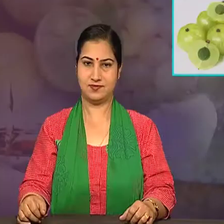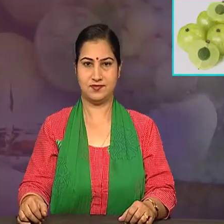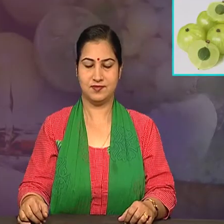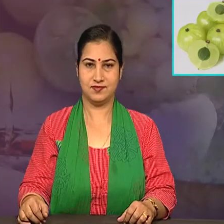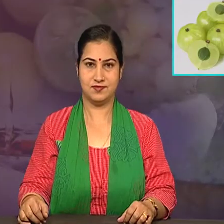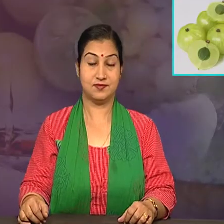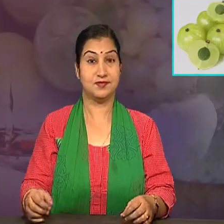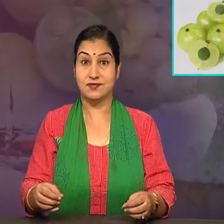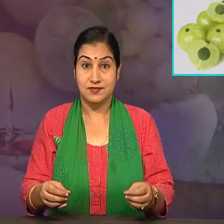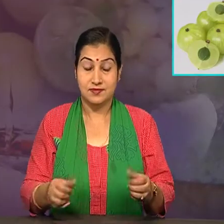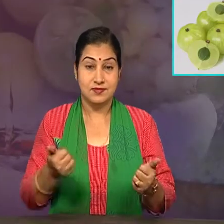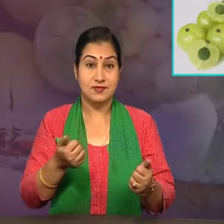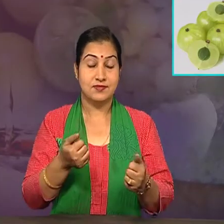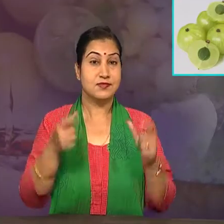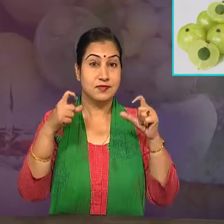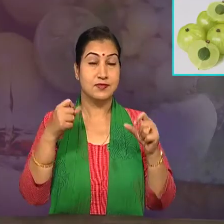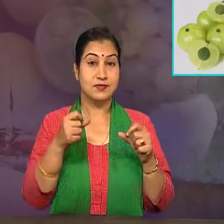खटे खटे आवले